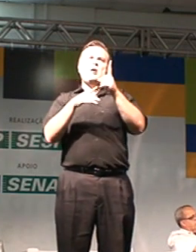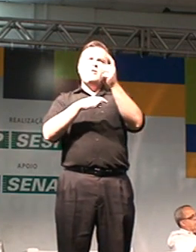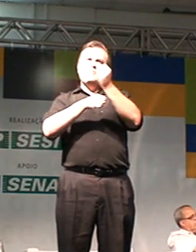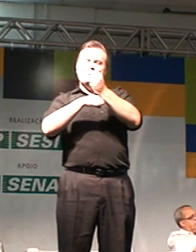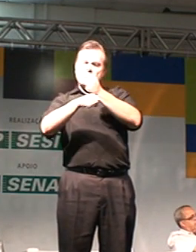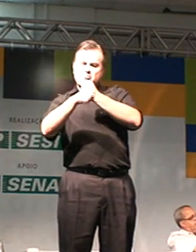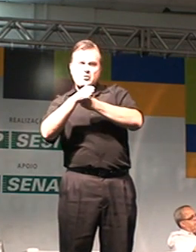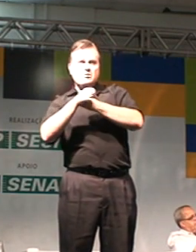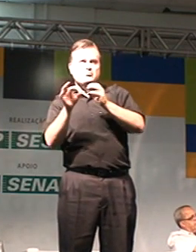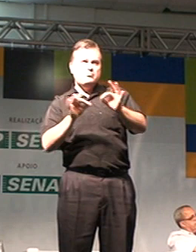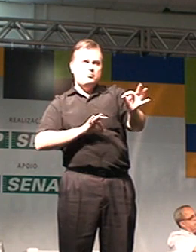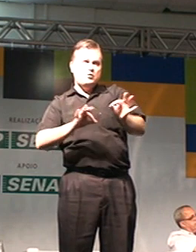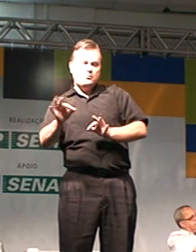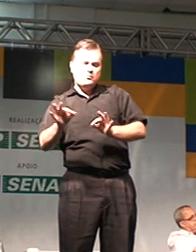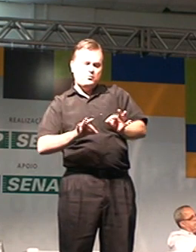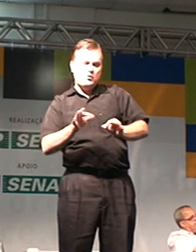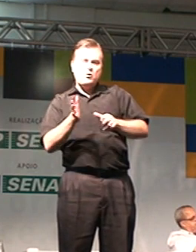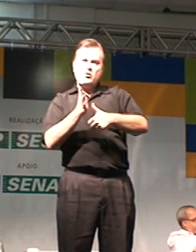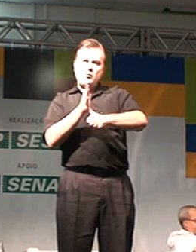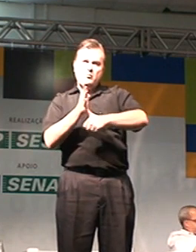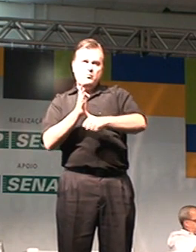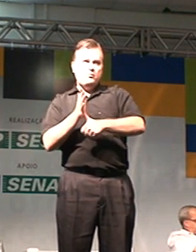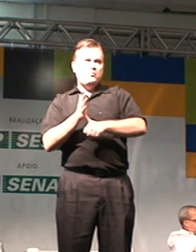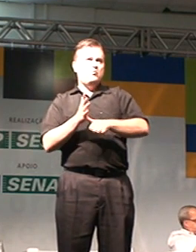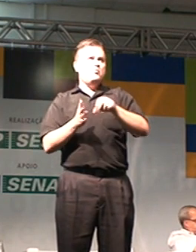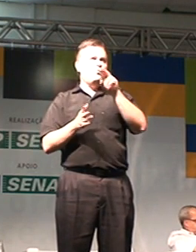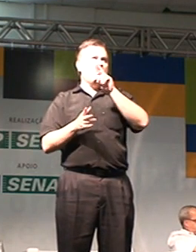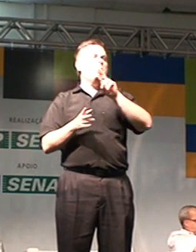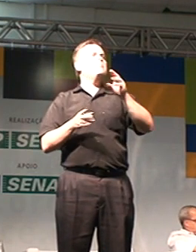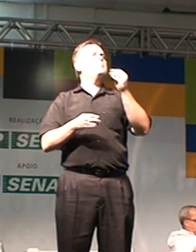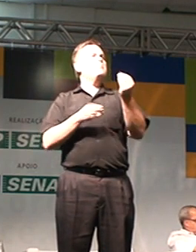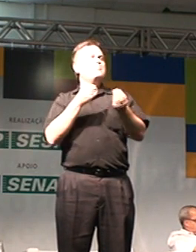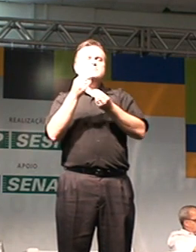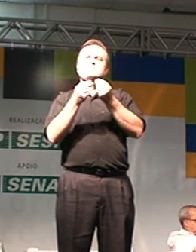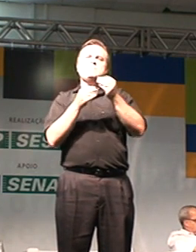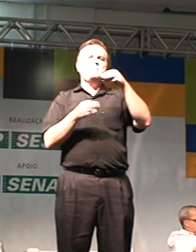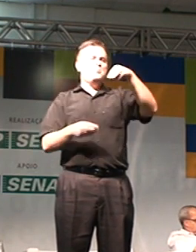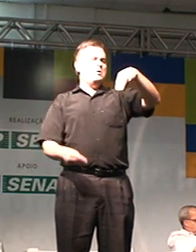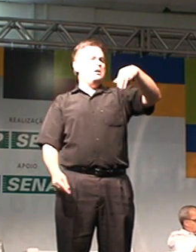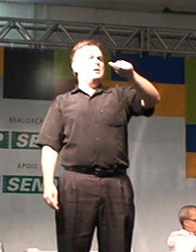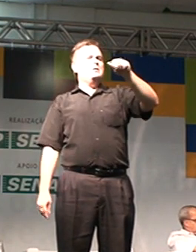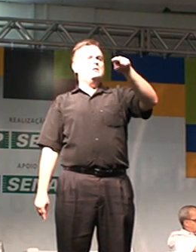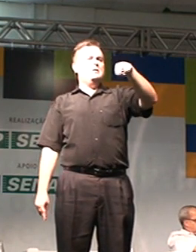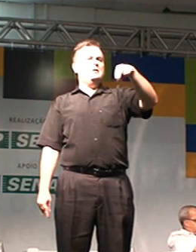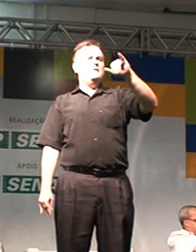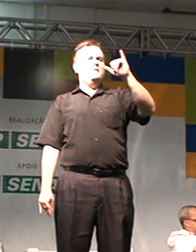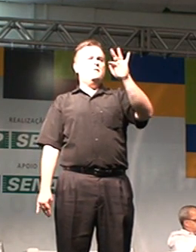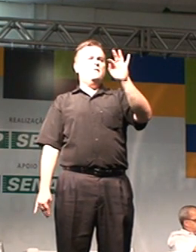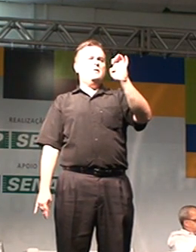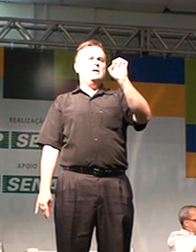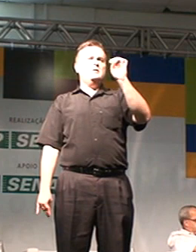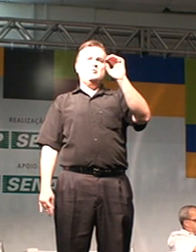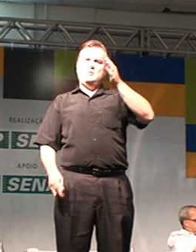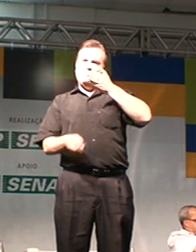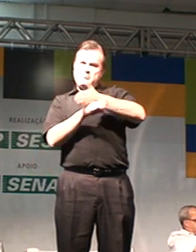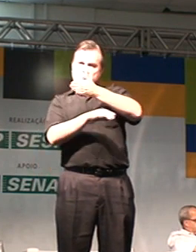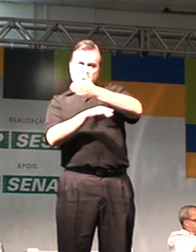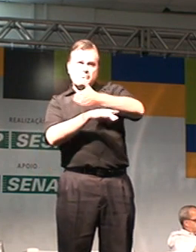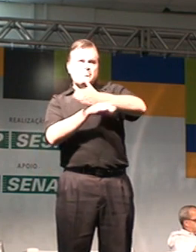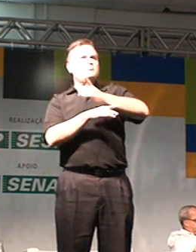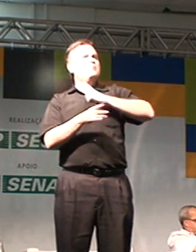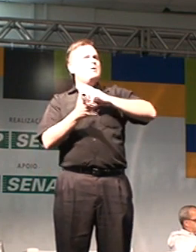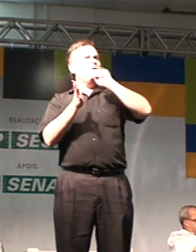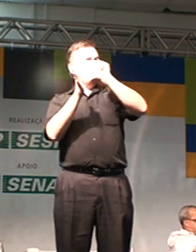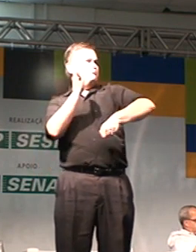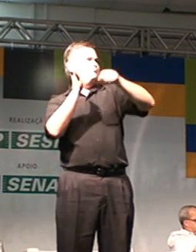elaborando um documento que vai se chamar, foi batizado, Manifesto pela Cicibilidade. Esse documento vai ser assinado por várias